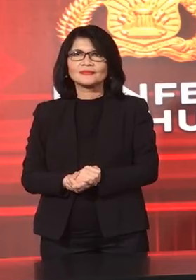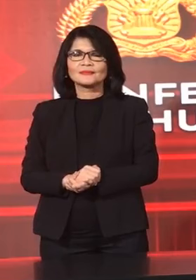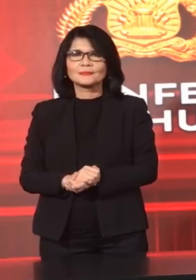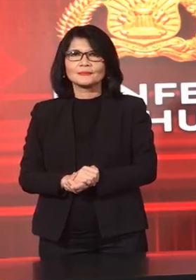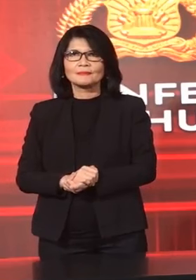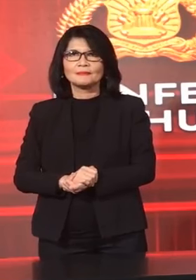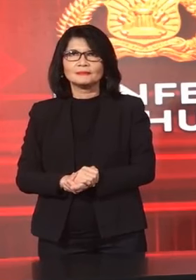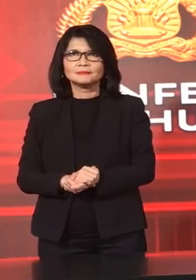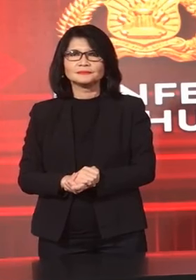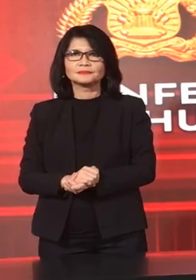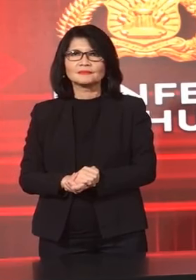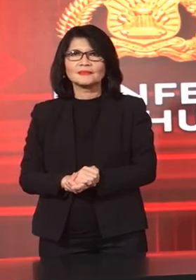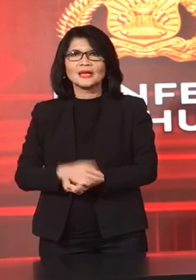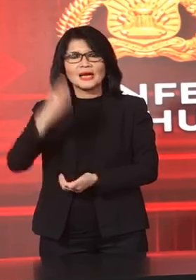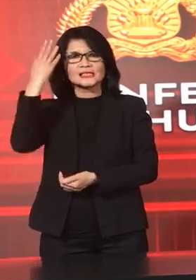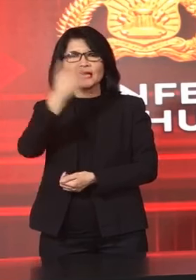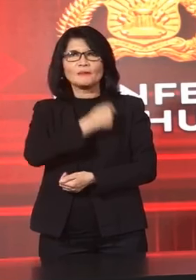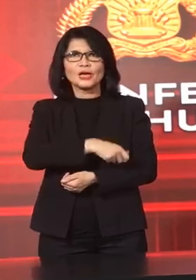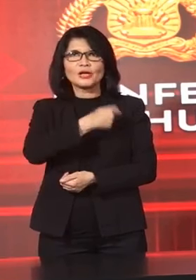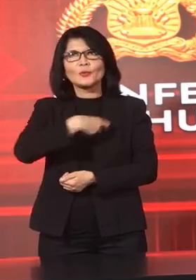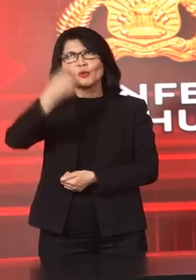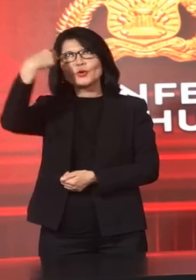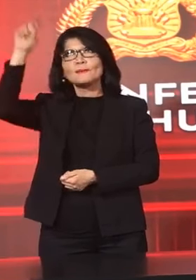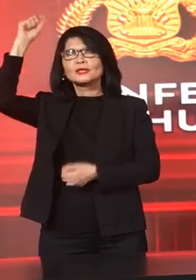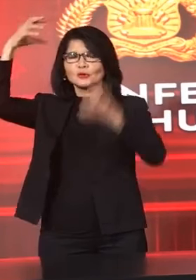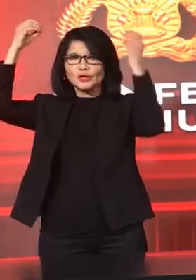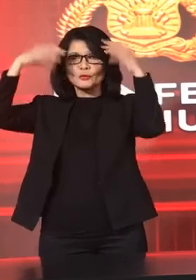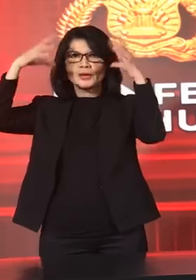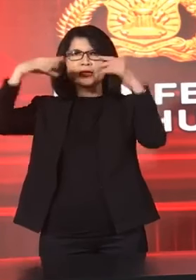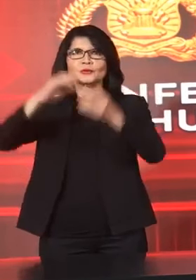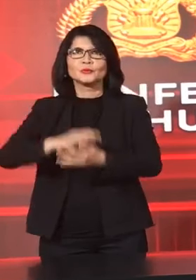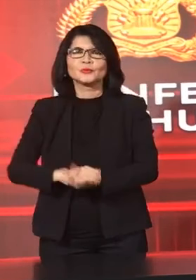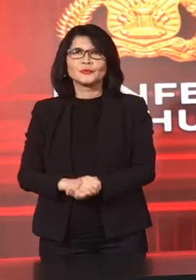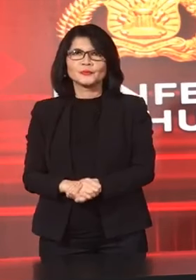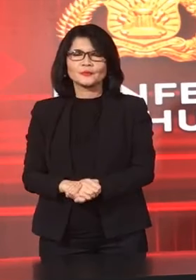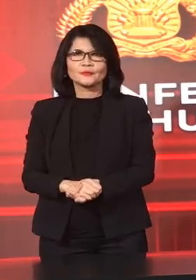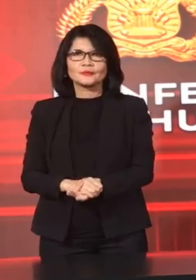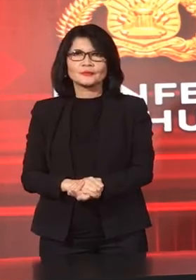Perhatiannya Wassalamualaikum Warahmatullahi Wabarakatuh